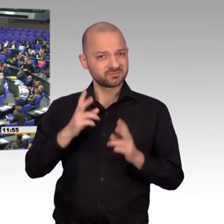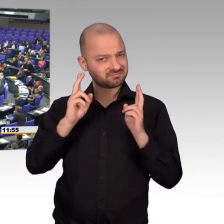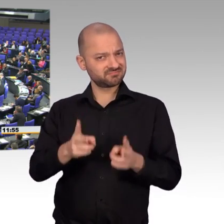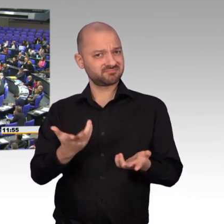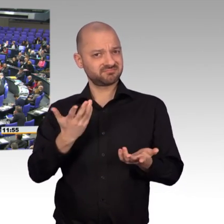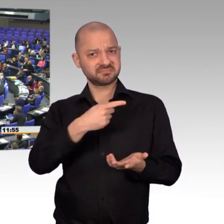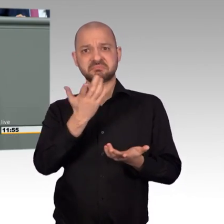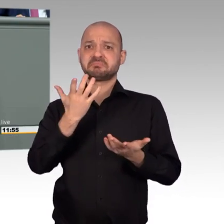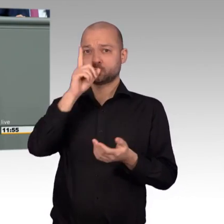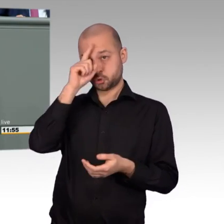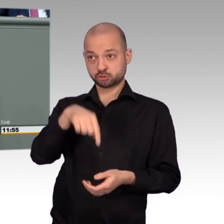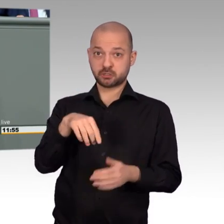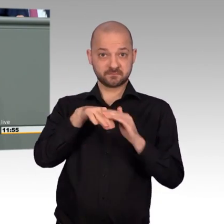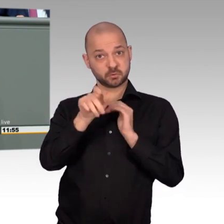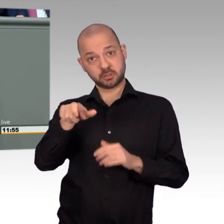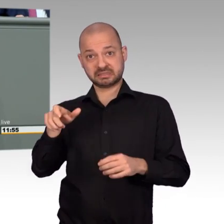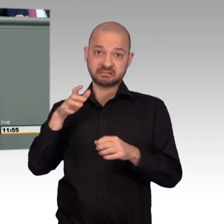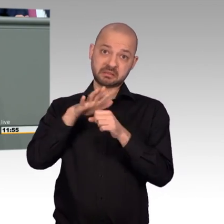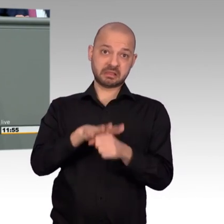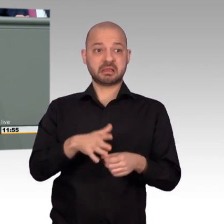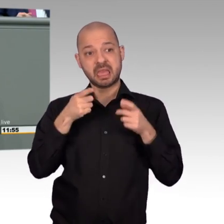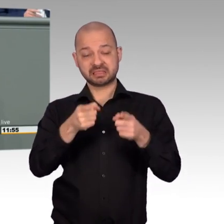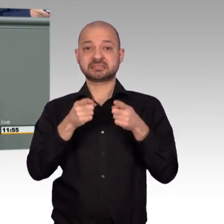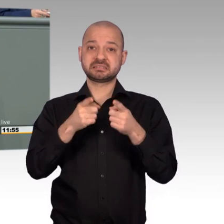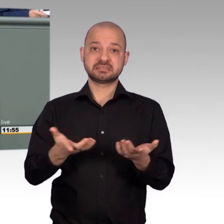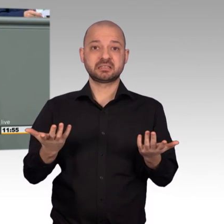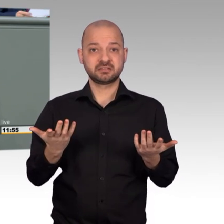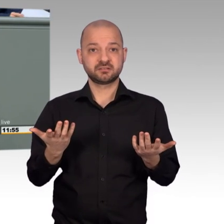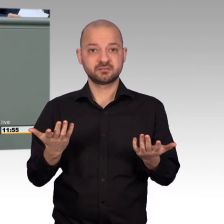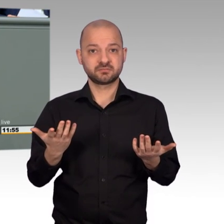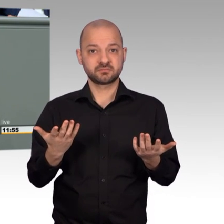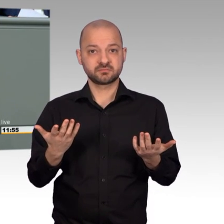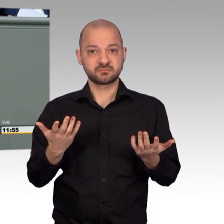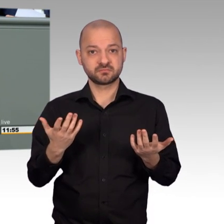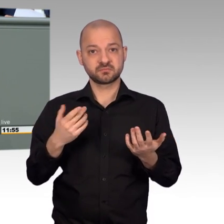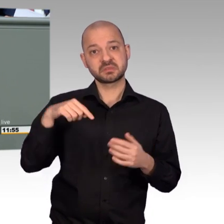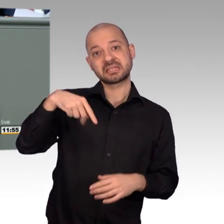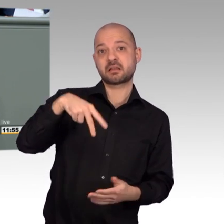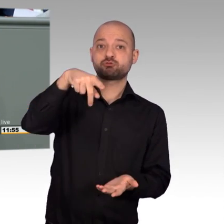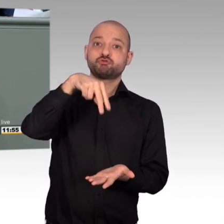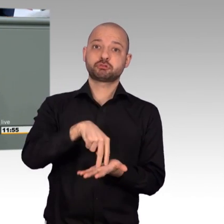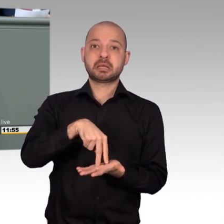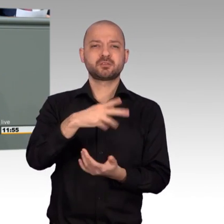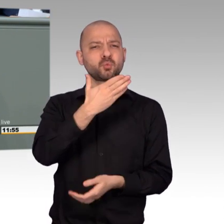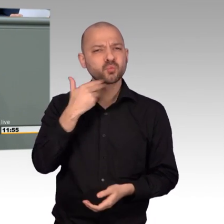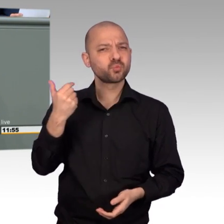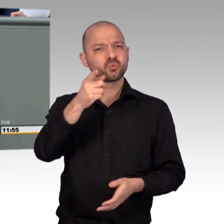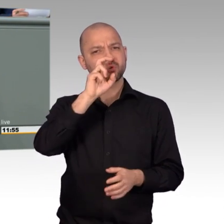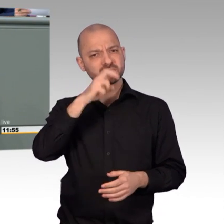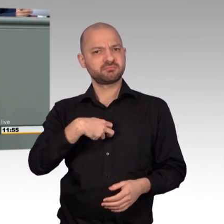In dieser schwierigen Lage in Syrien, da engagieren sich die Vereinten Nationen immer wieder, um die Gewalt zu beenden, um einen innersyrischen